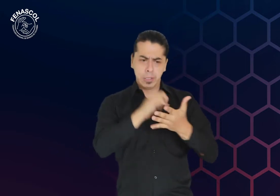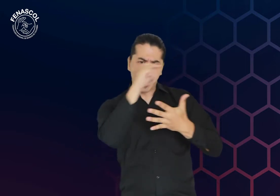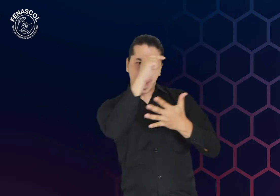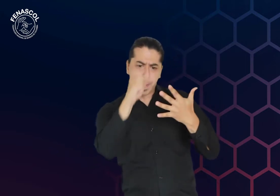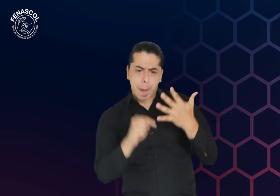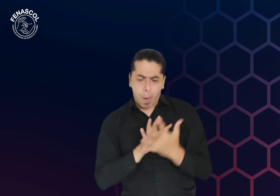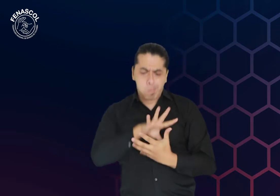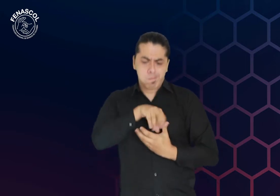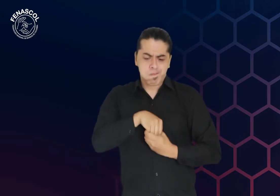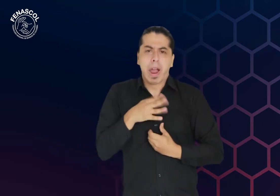lengua de señas colombiana.